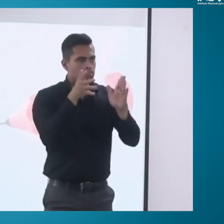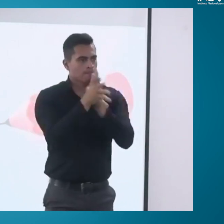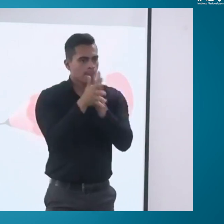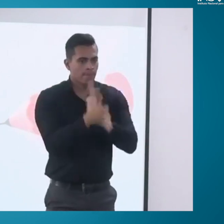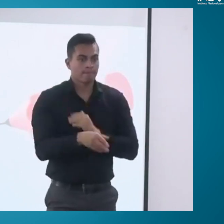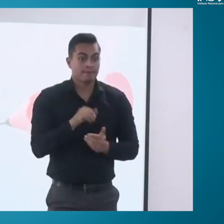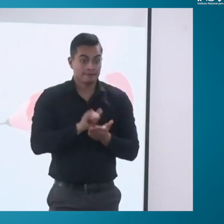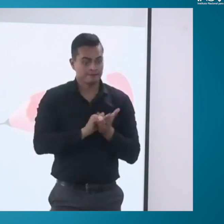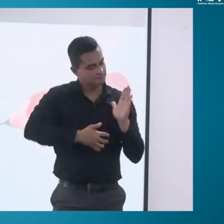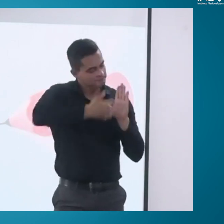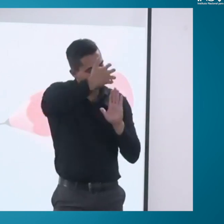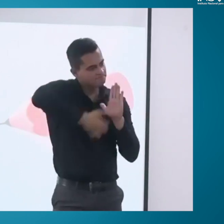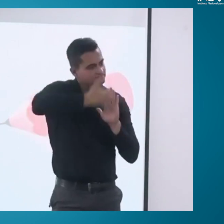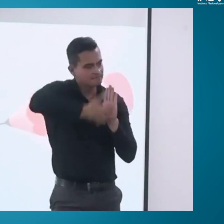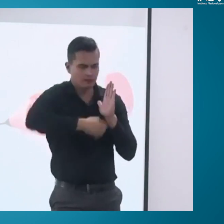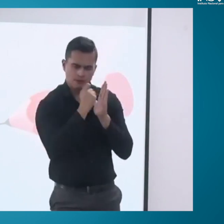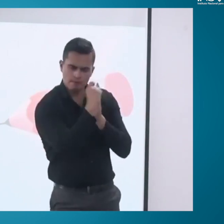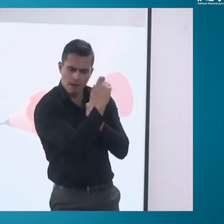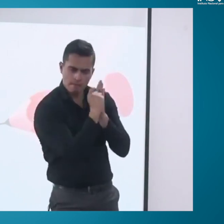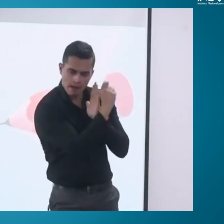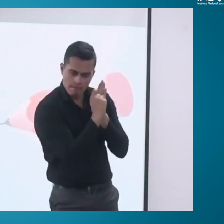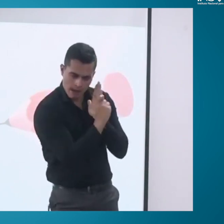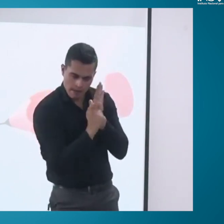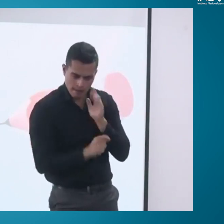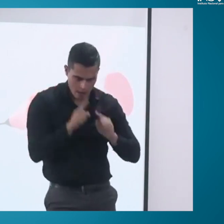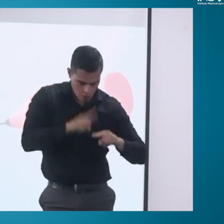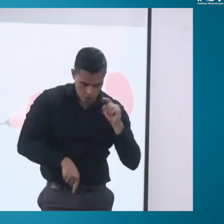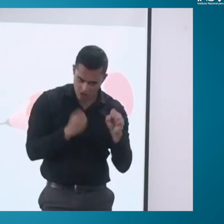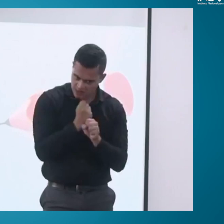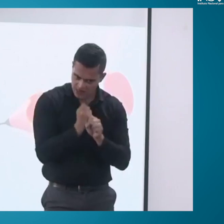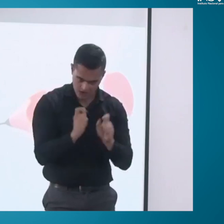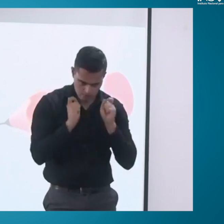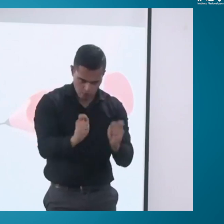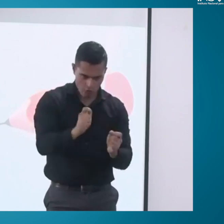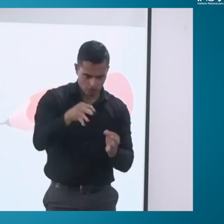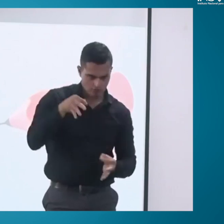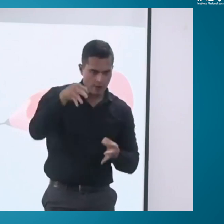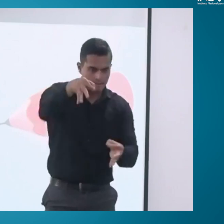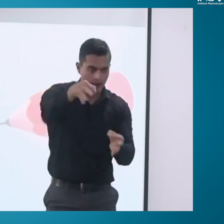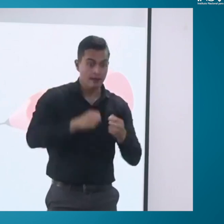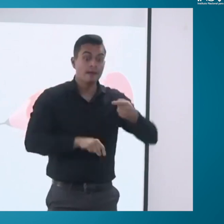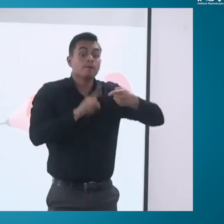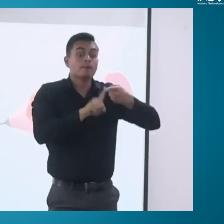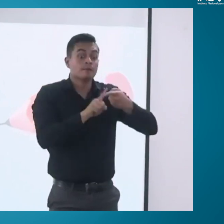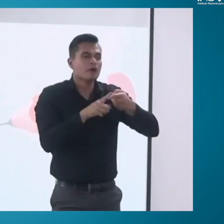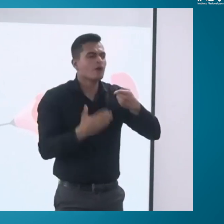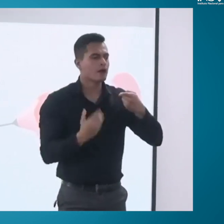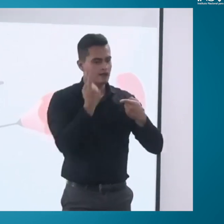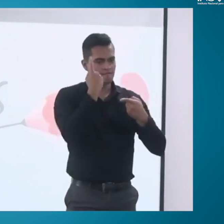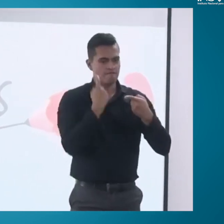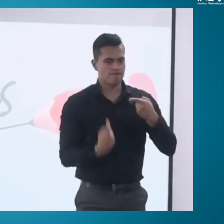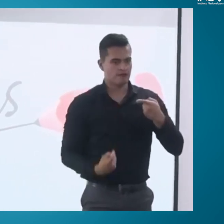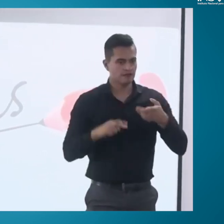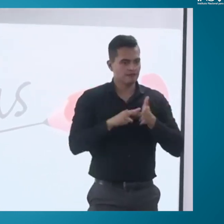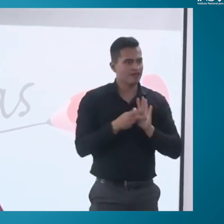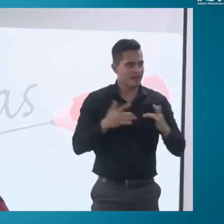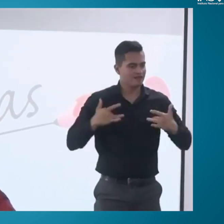de capacidad laboral en el actual manual tiene en el título 1 la deficiencia que quiere decir la condición de salud, ¿sí?